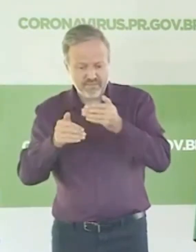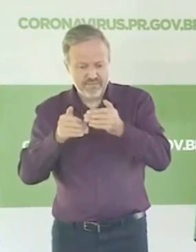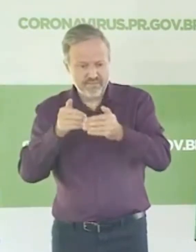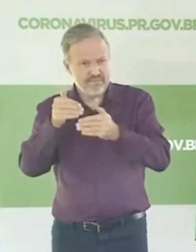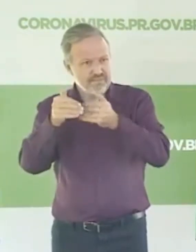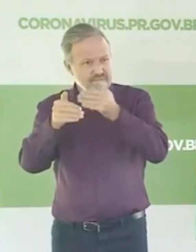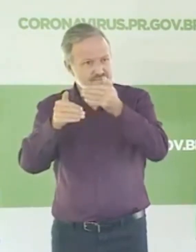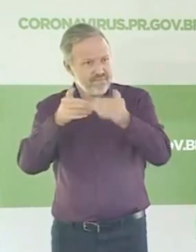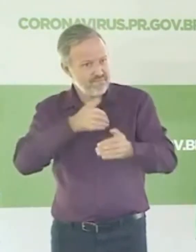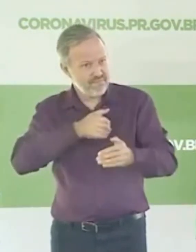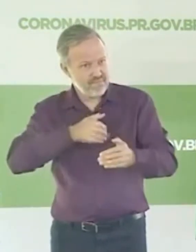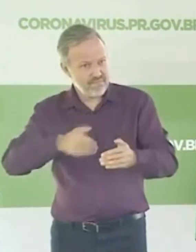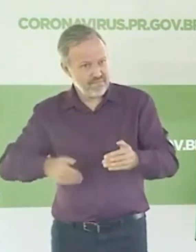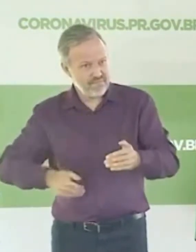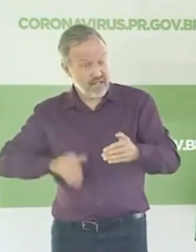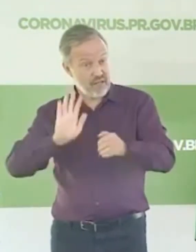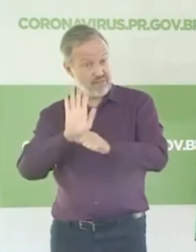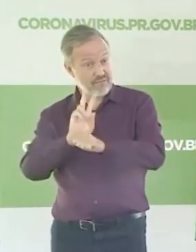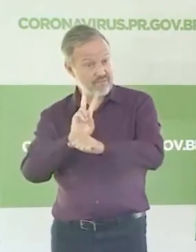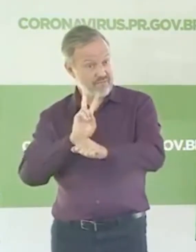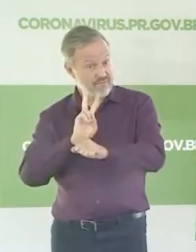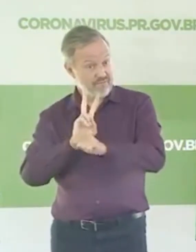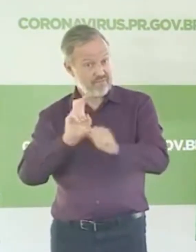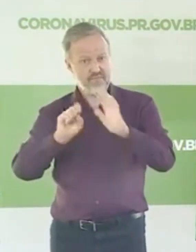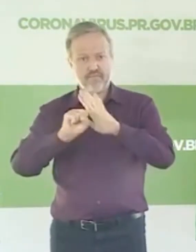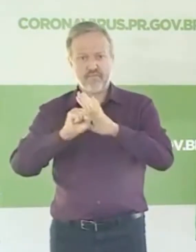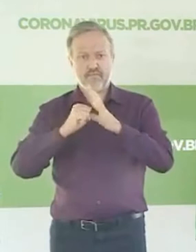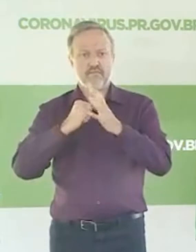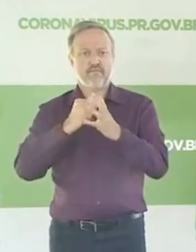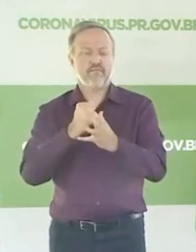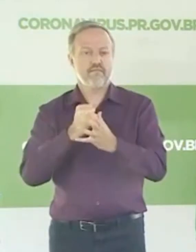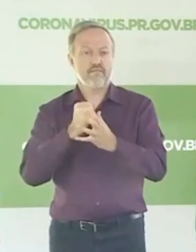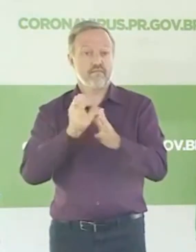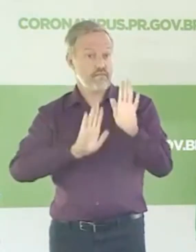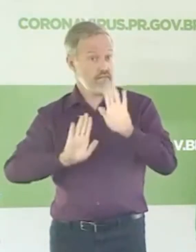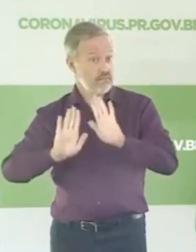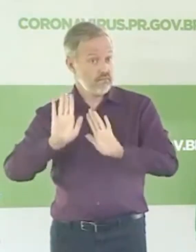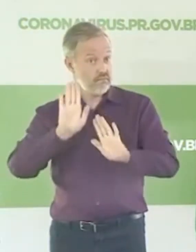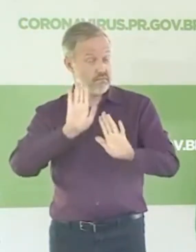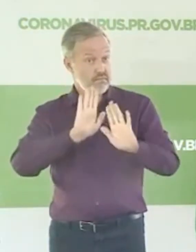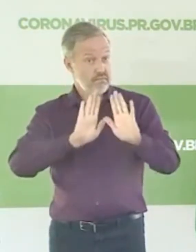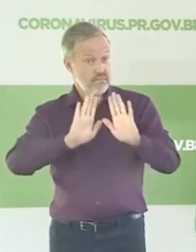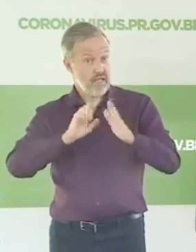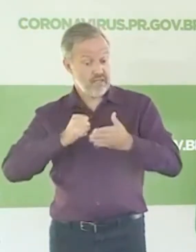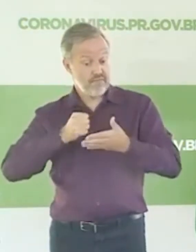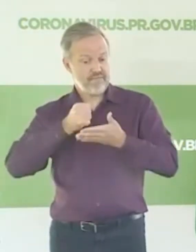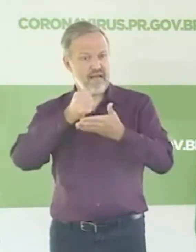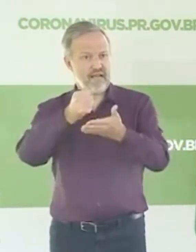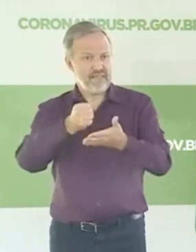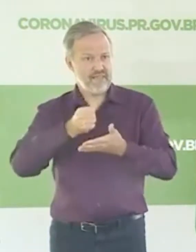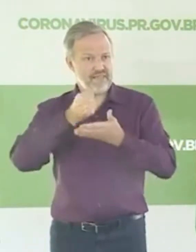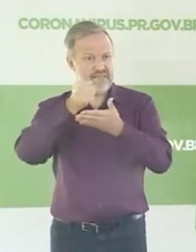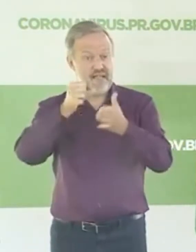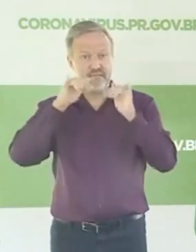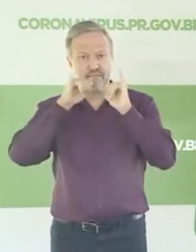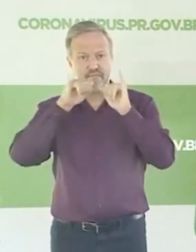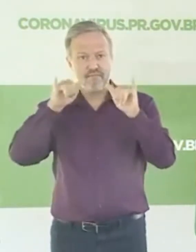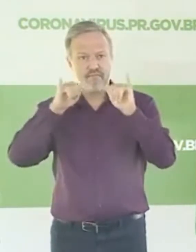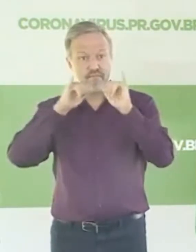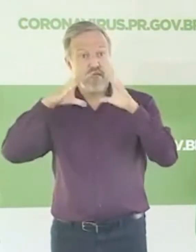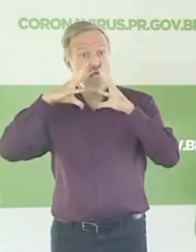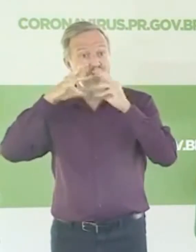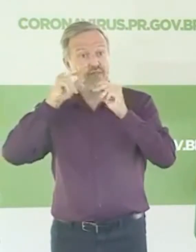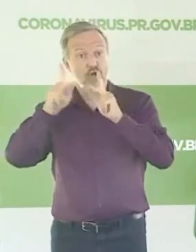combate ao coronavírus, as nossas decisões. A imprensa que tem sido levada a informação correta para a nossa